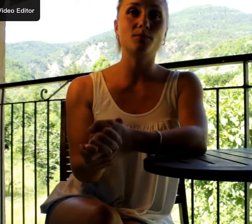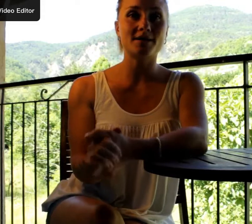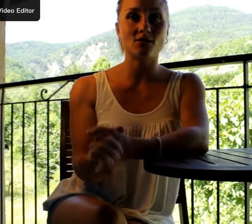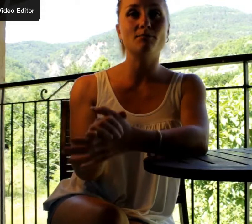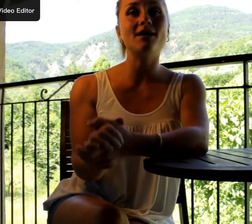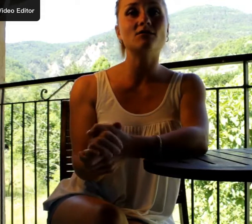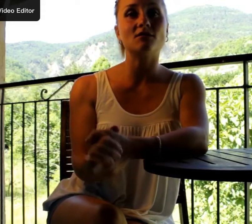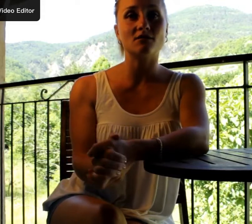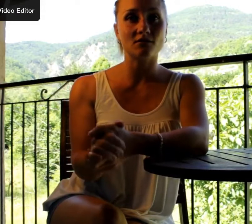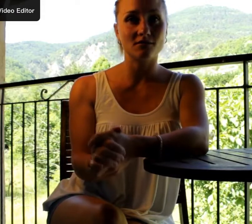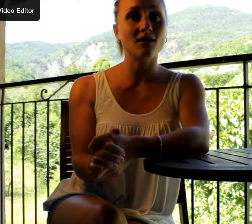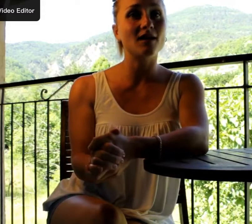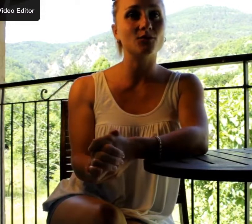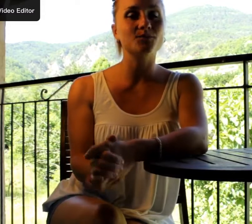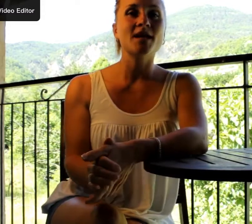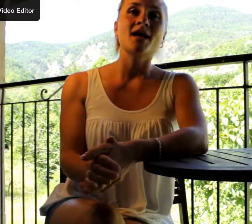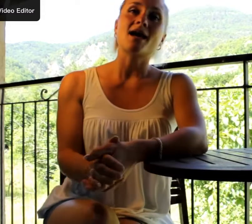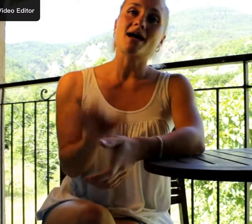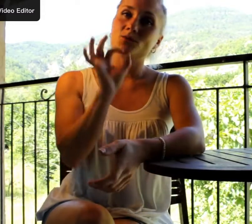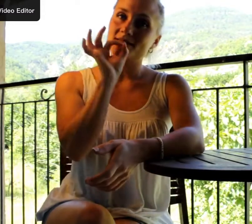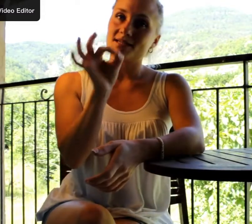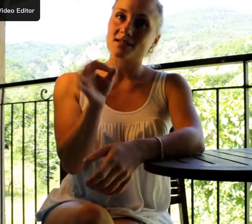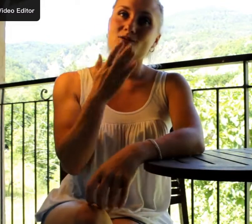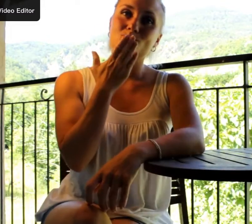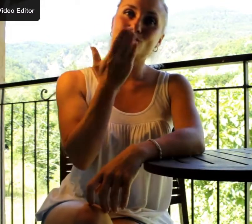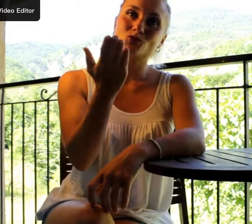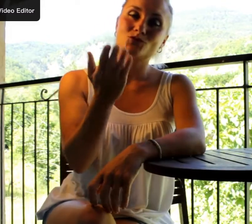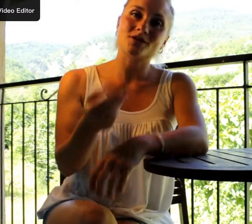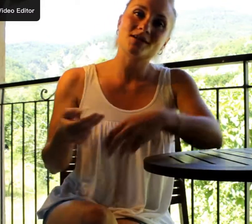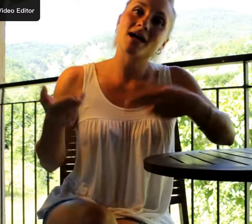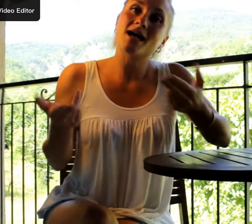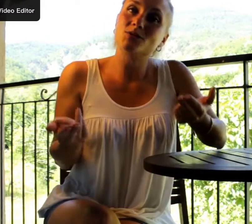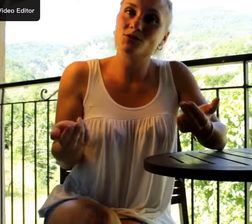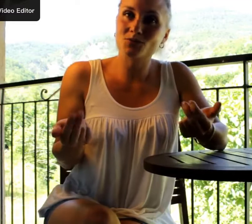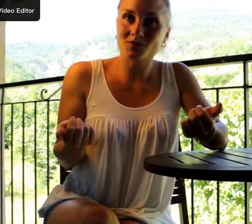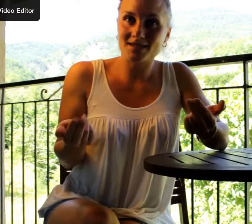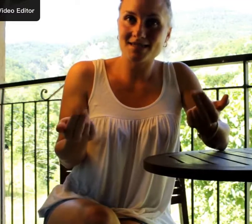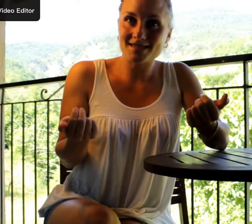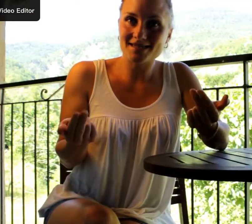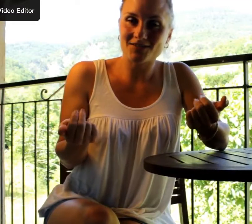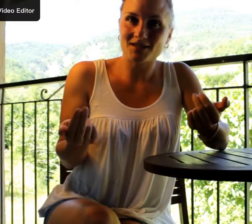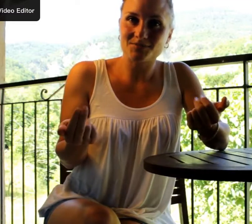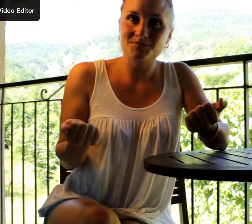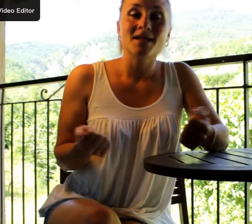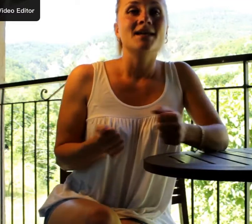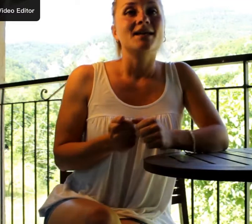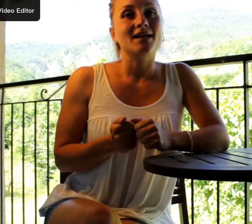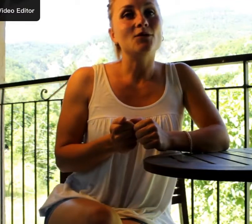personne malentendante dans la rue, à lui dire bonjour, à lui demander si ça va et à lui